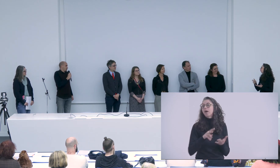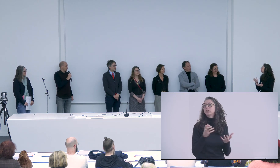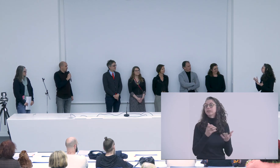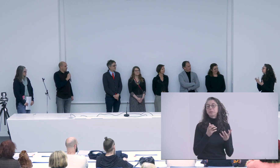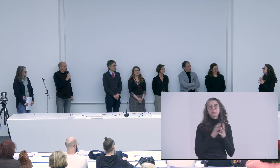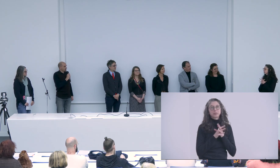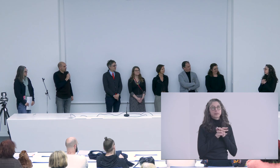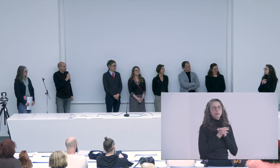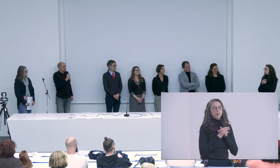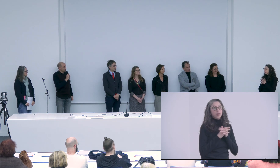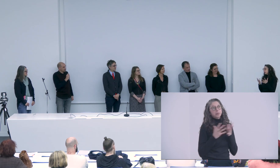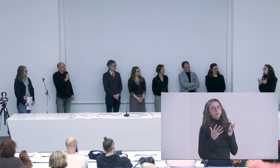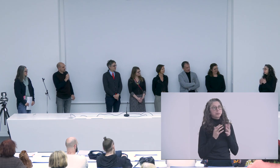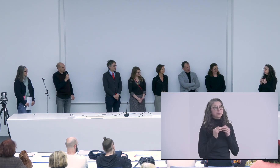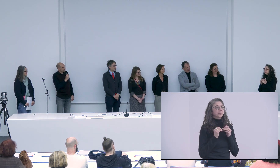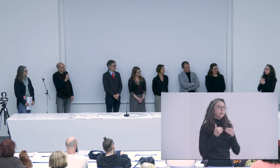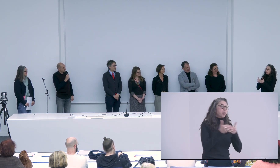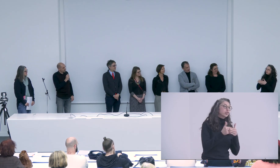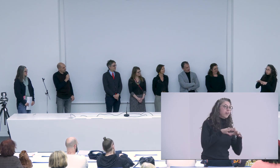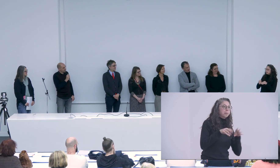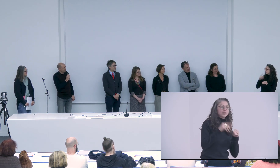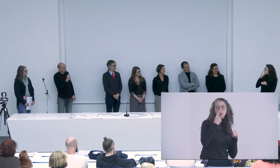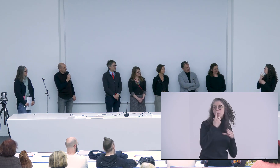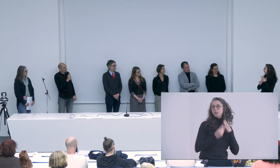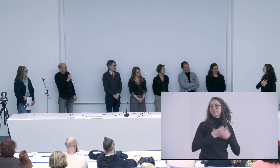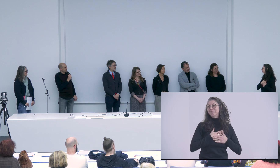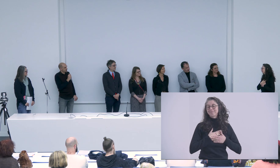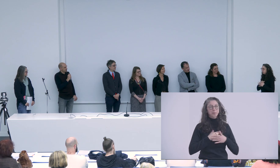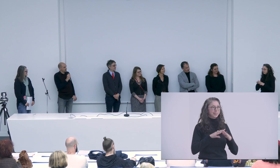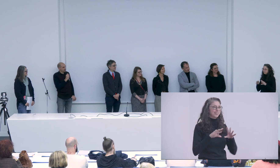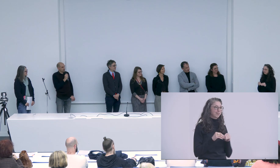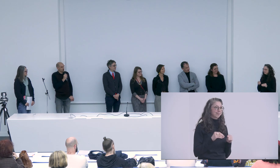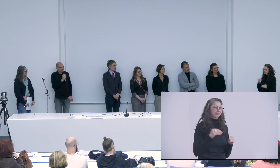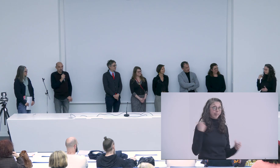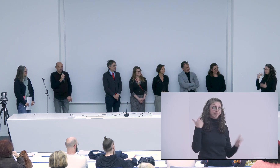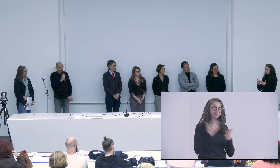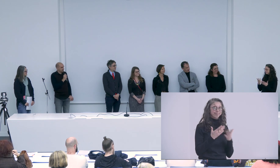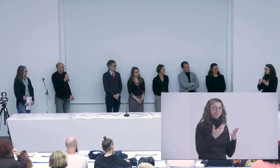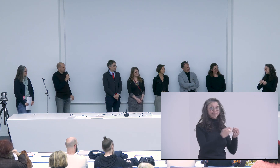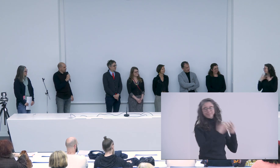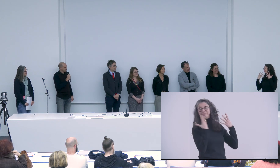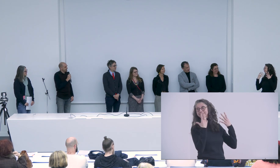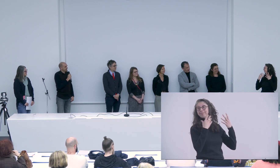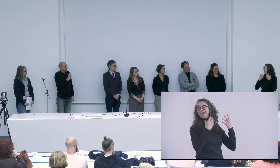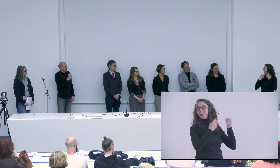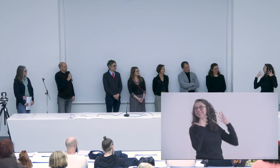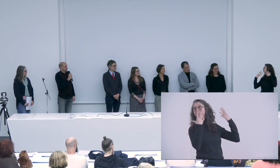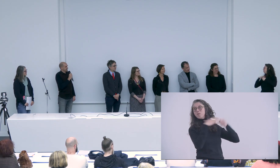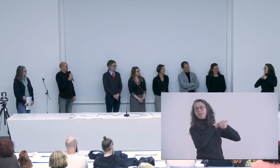j'ai l'envie de revenir à Paris donc je pense que ça sera l'occasion de se revoir de revenir proche de ma famille qui me manque